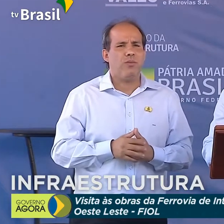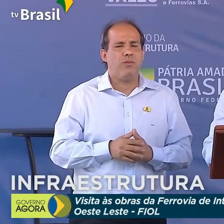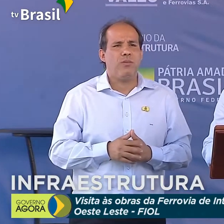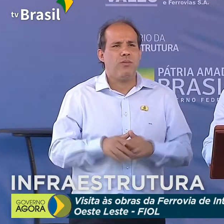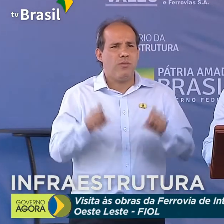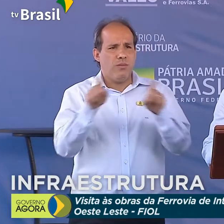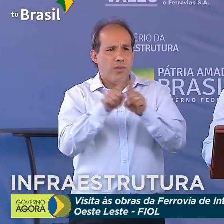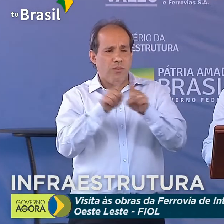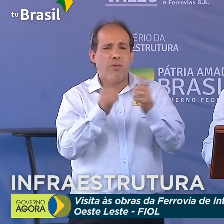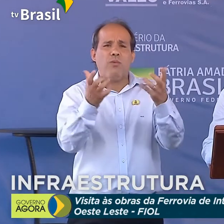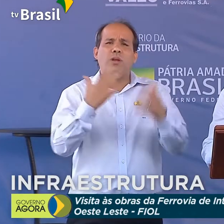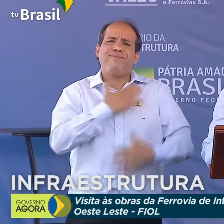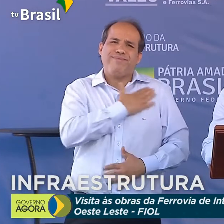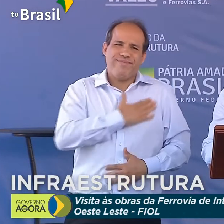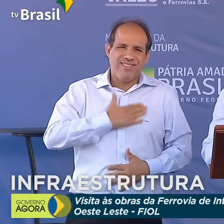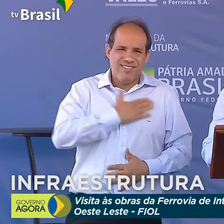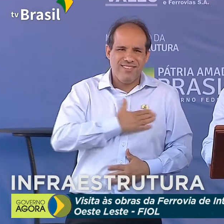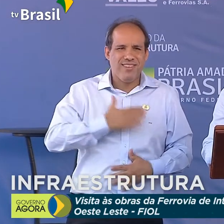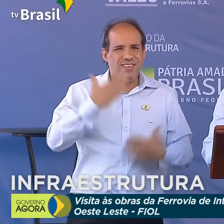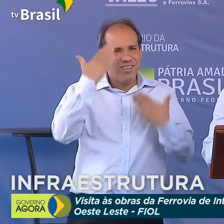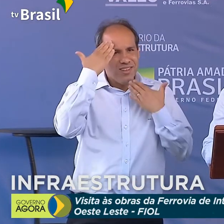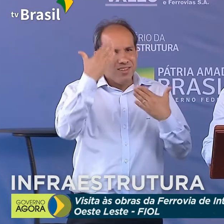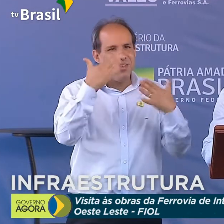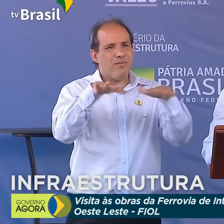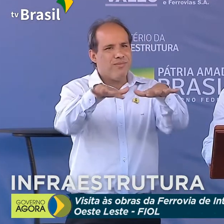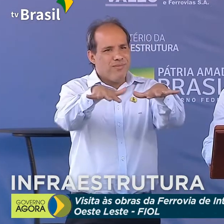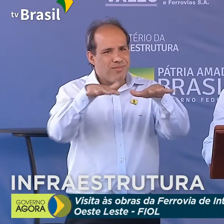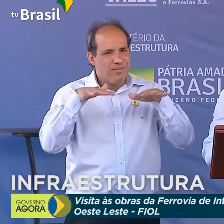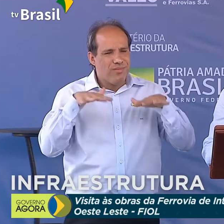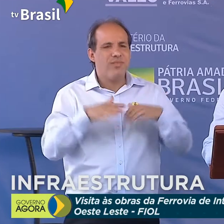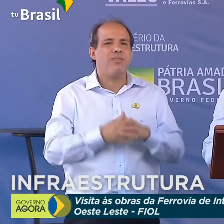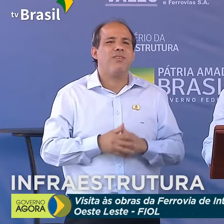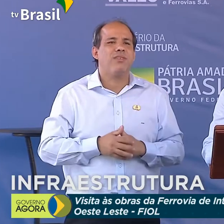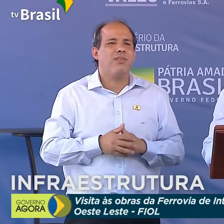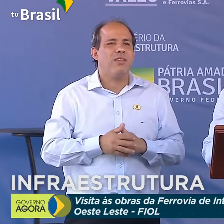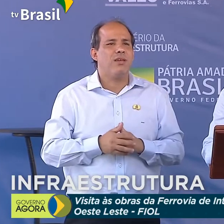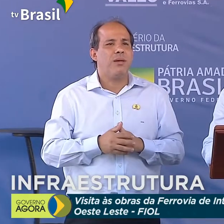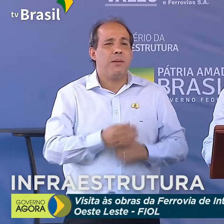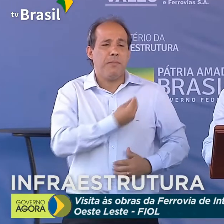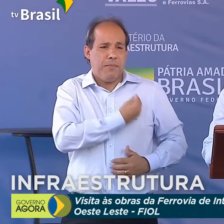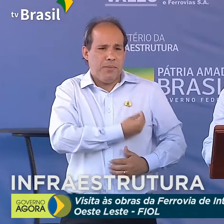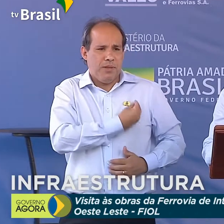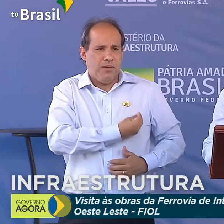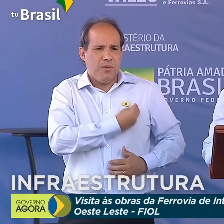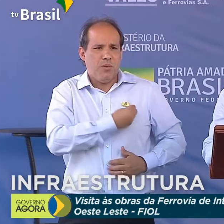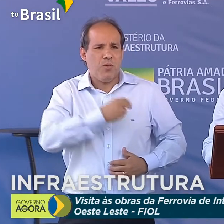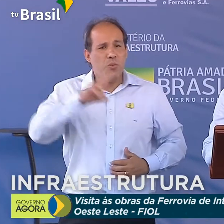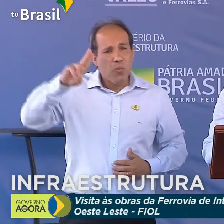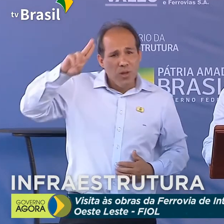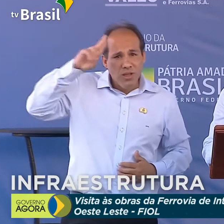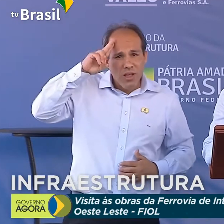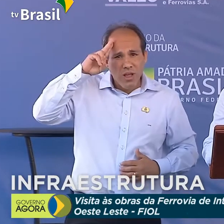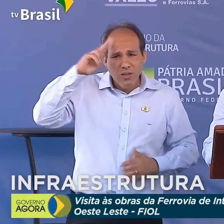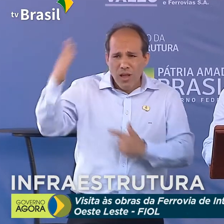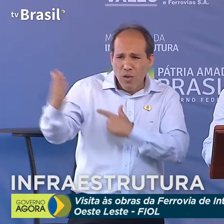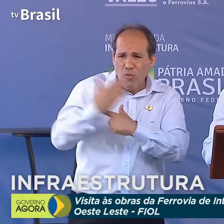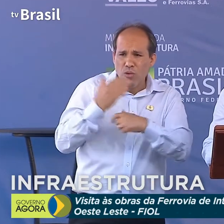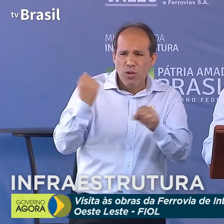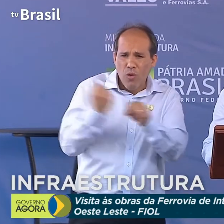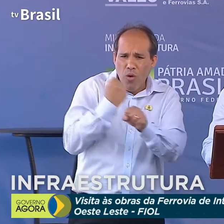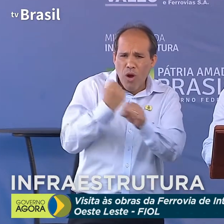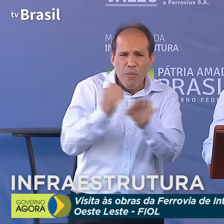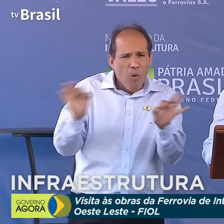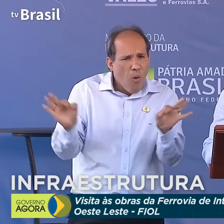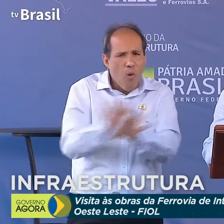Gostaria de agradecer a presença de todos. A participação do Exército na execução dessa obra é emblemática.